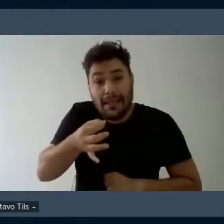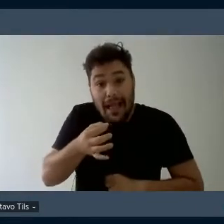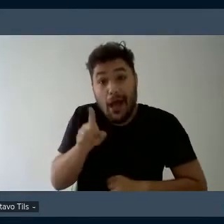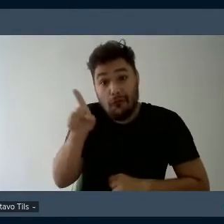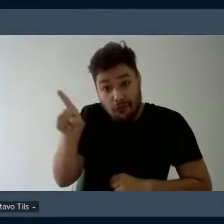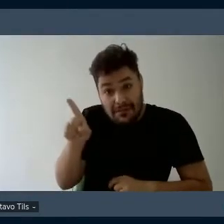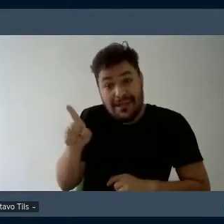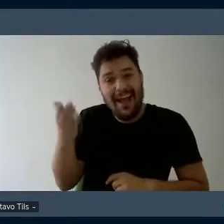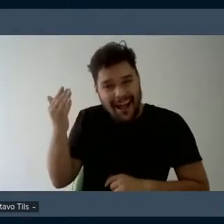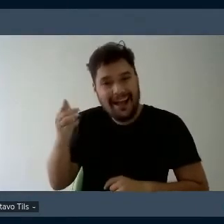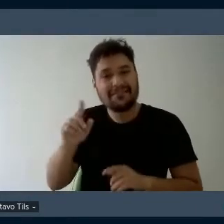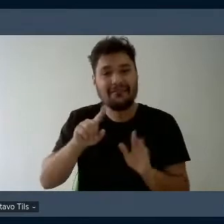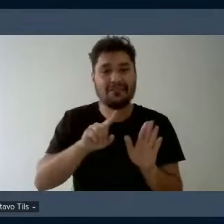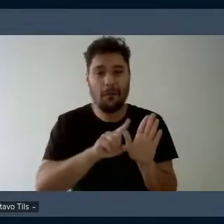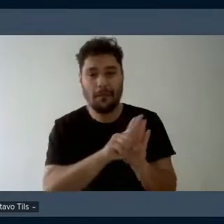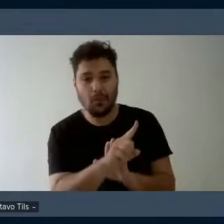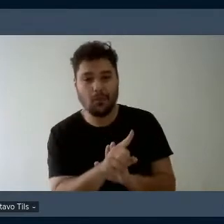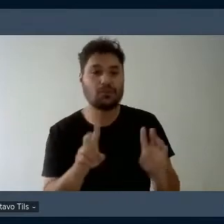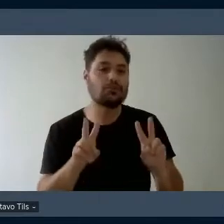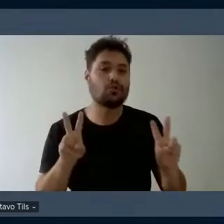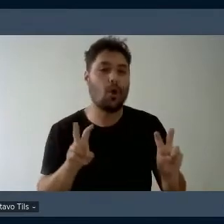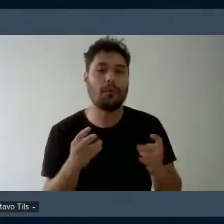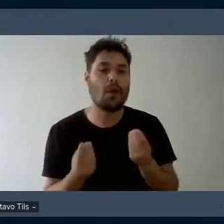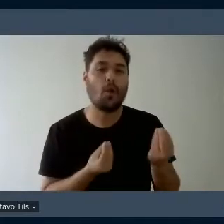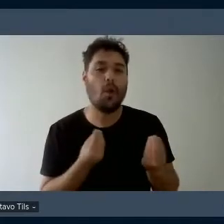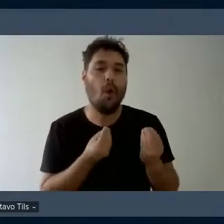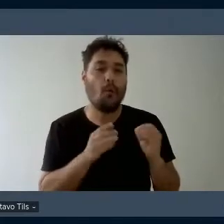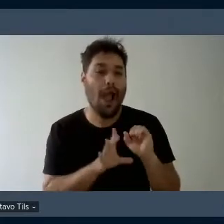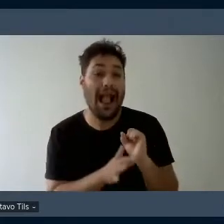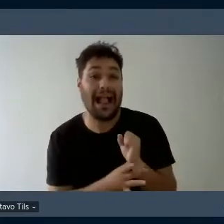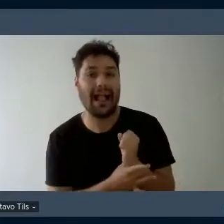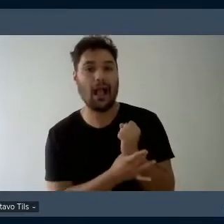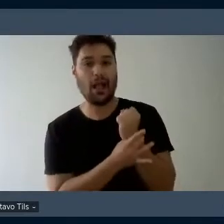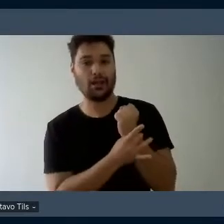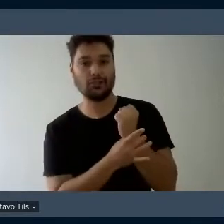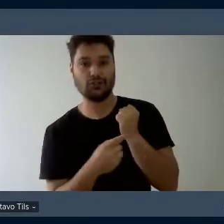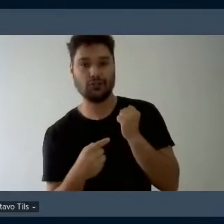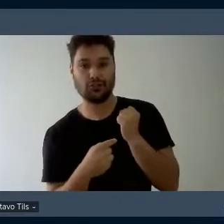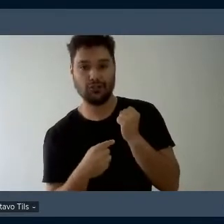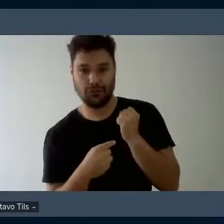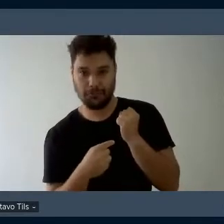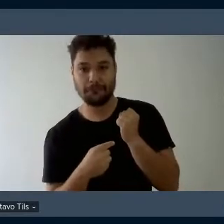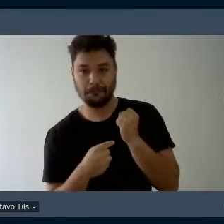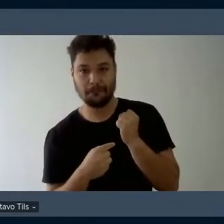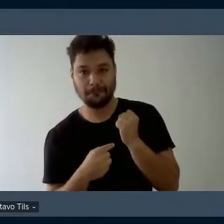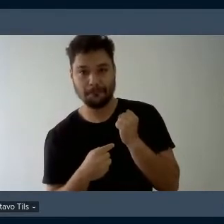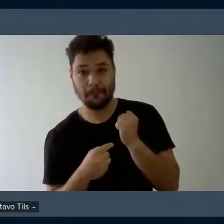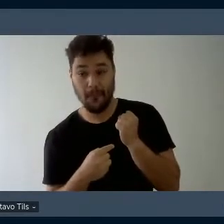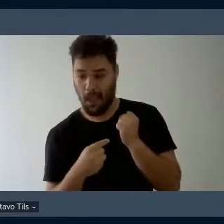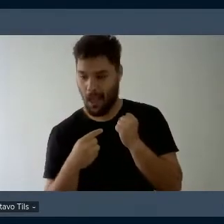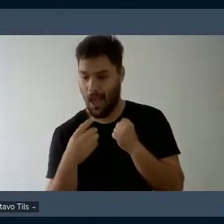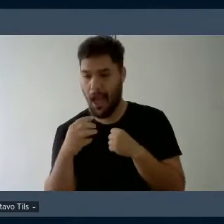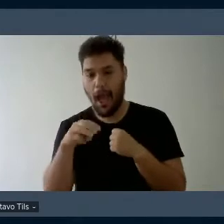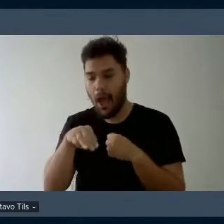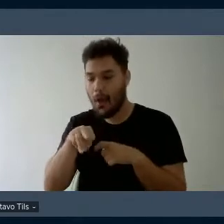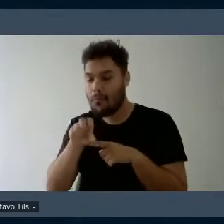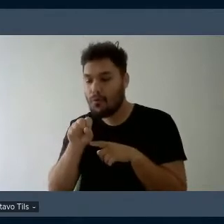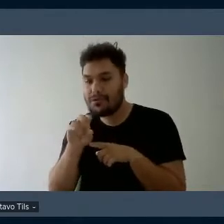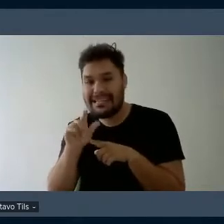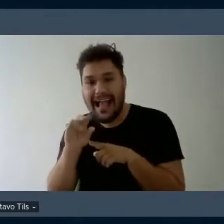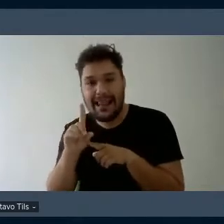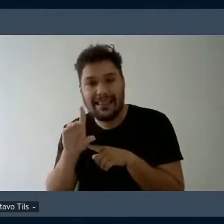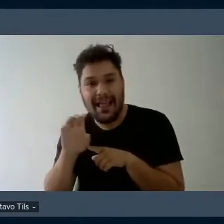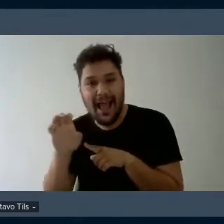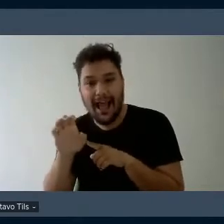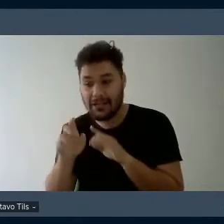também sobre como garantir que a musicalidade da criança surda